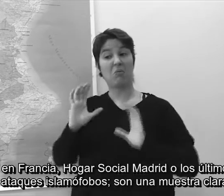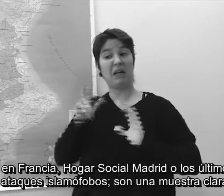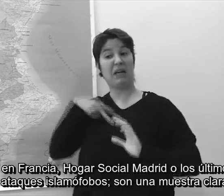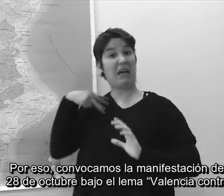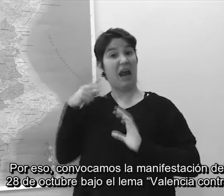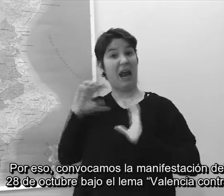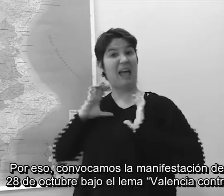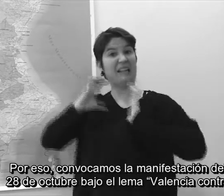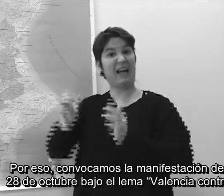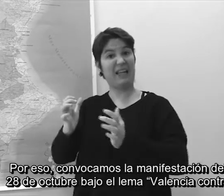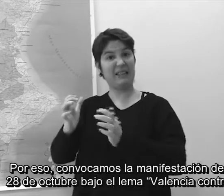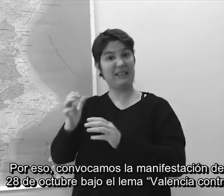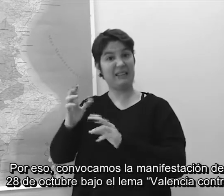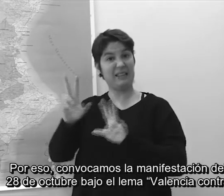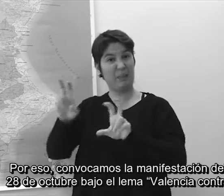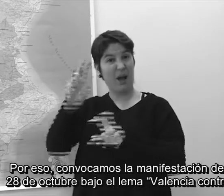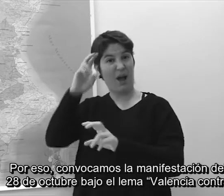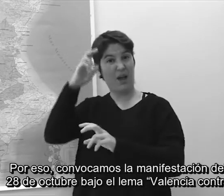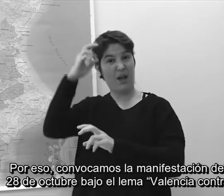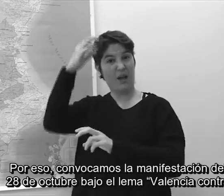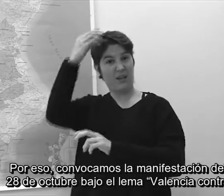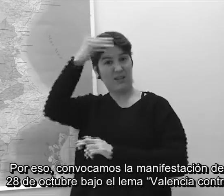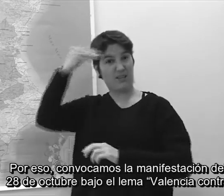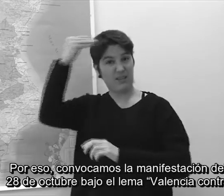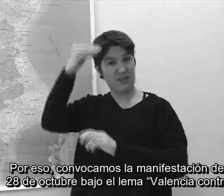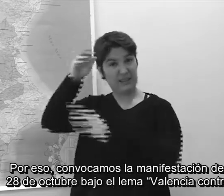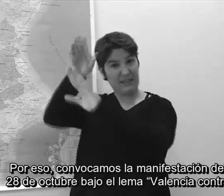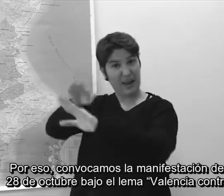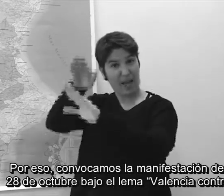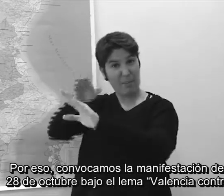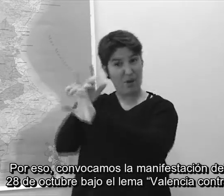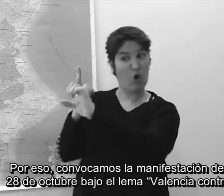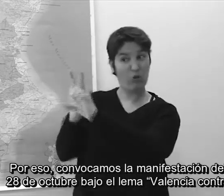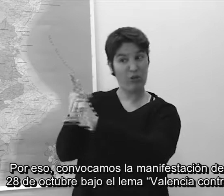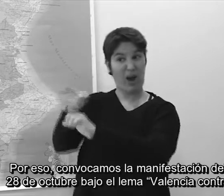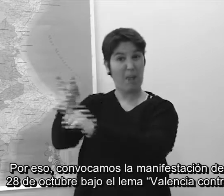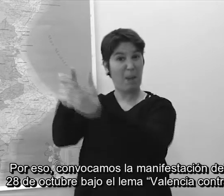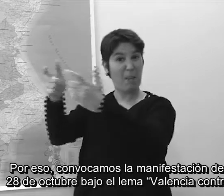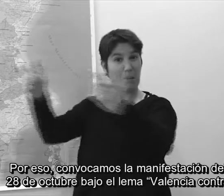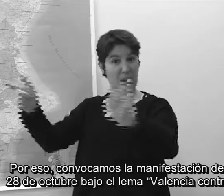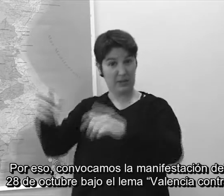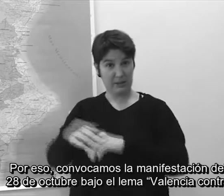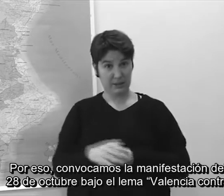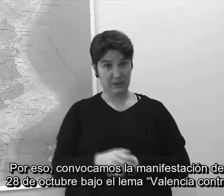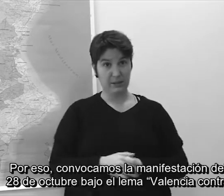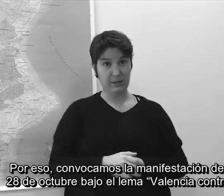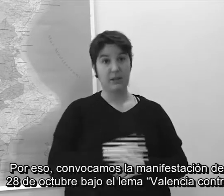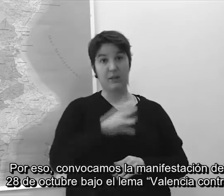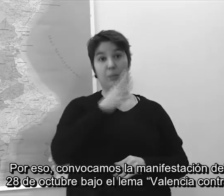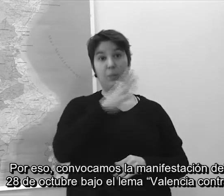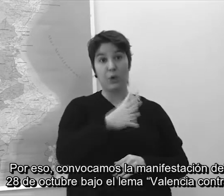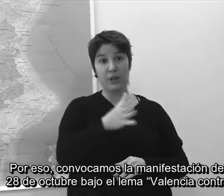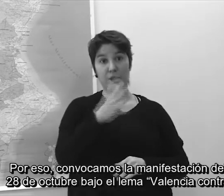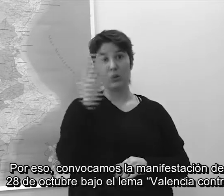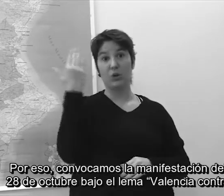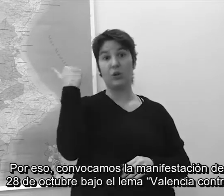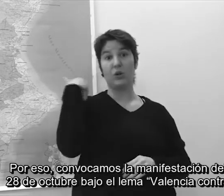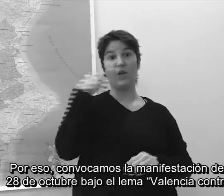Per a això, convoquem la manifestació del 28 d'octubre sota el lema València